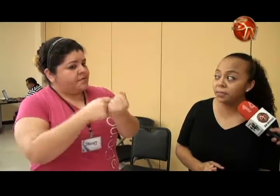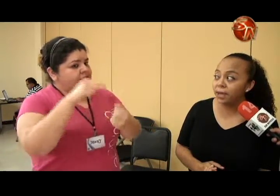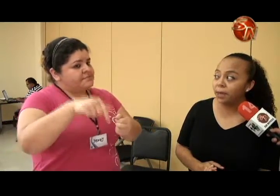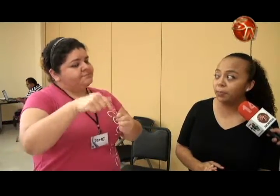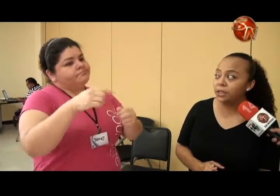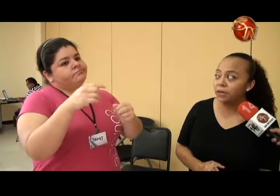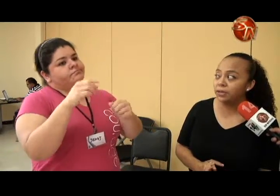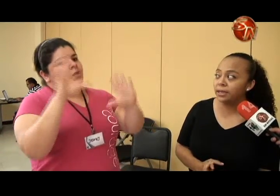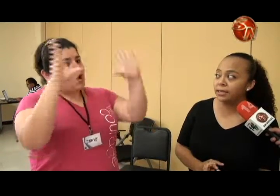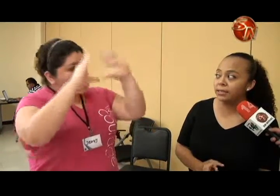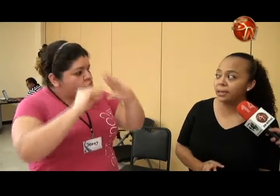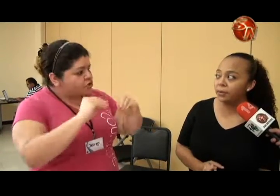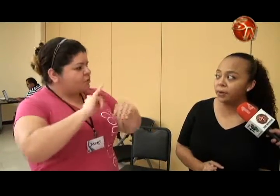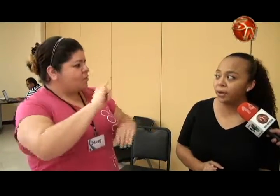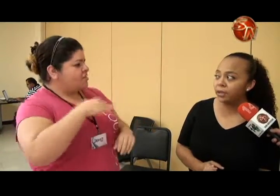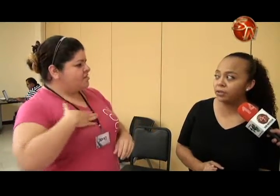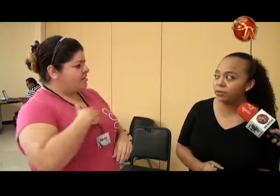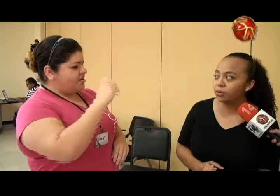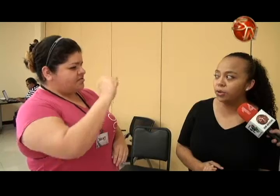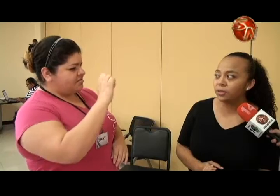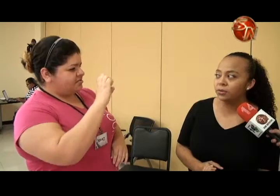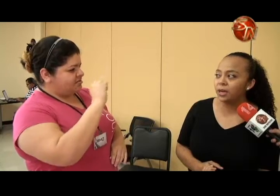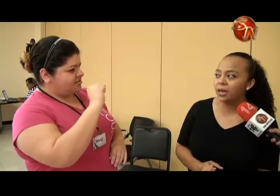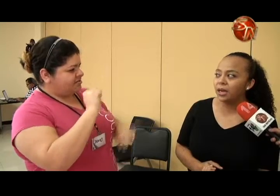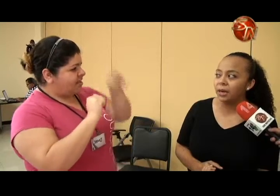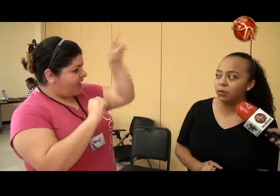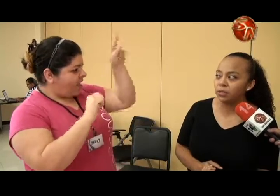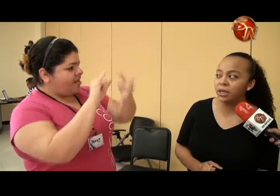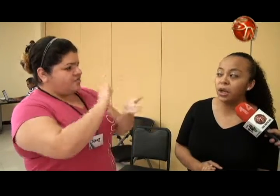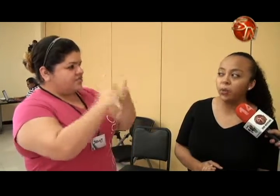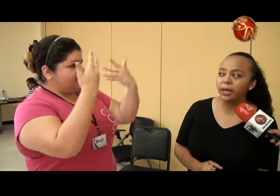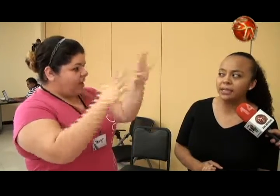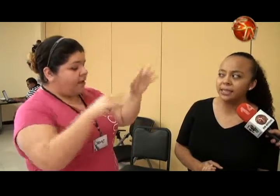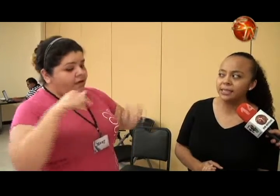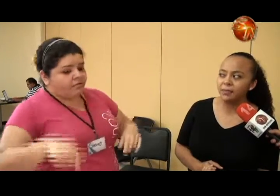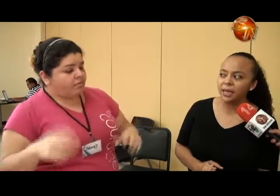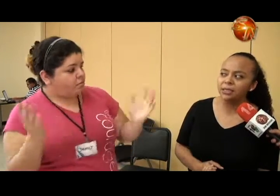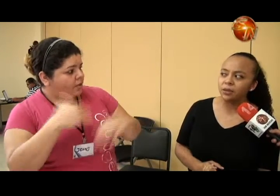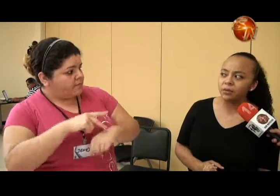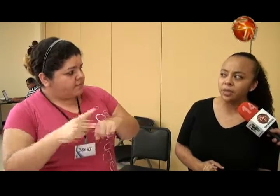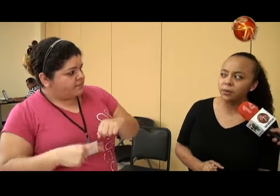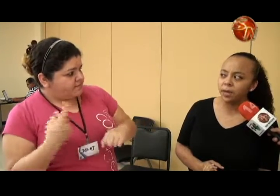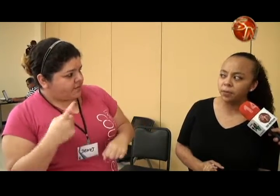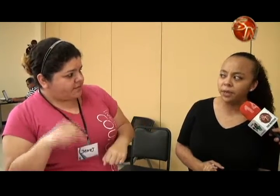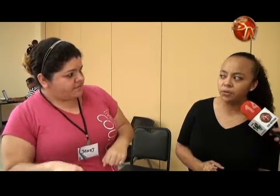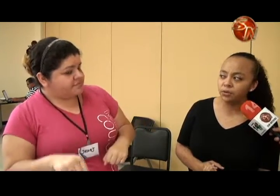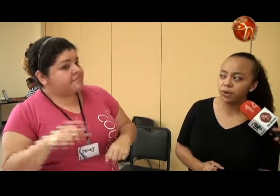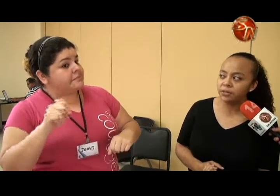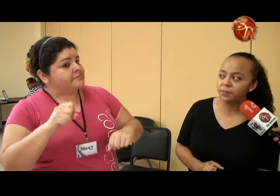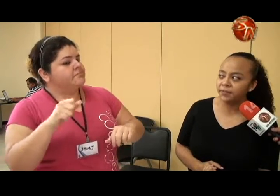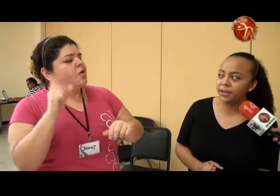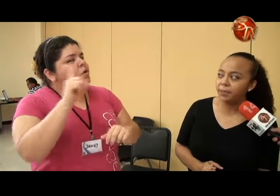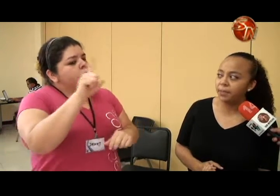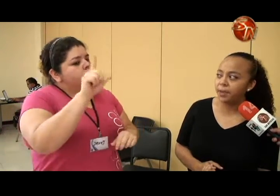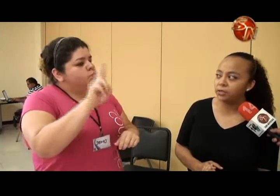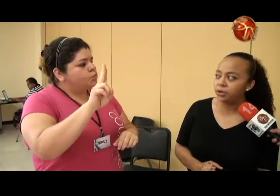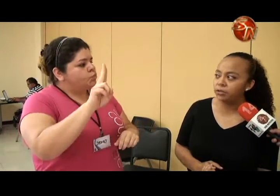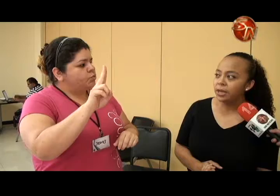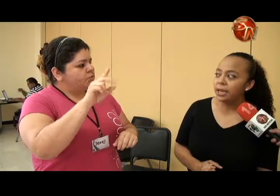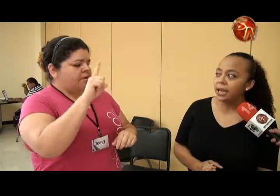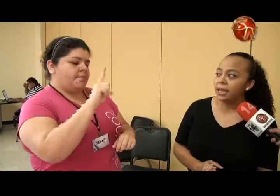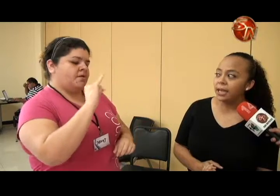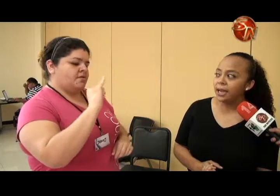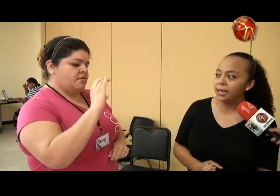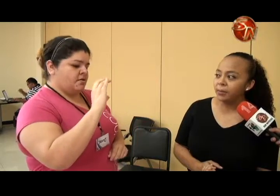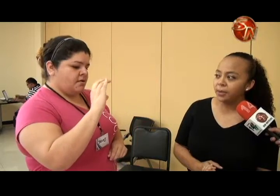títulos también, apoyarlos en ese sistema regular de estudio, que estudien en la noche o en el CESA también, en San José, en Guadalupe, que es un colegio específicamente para